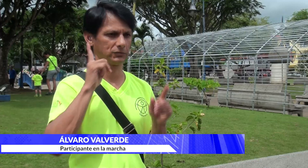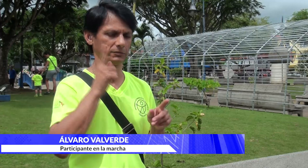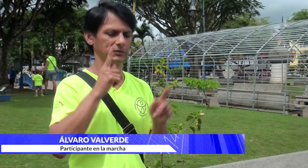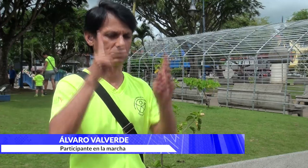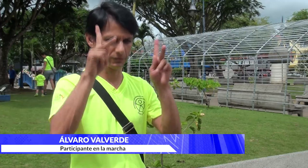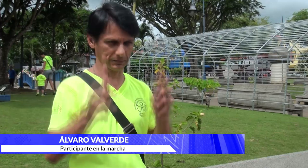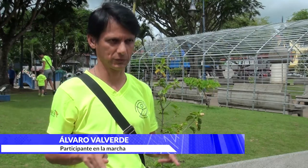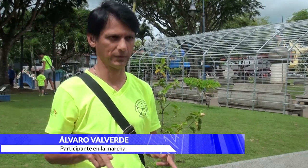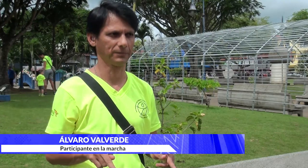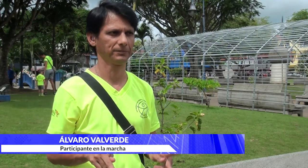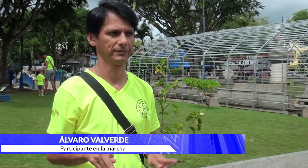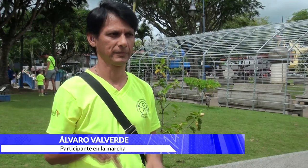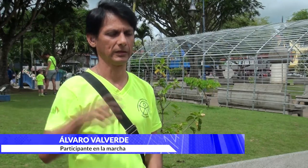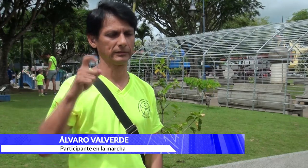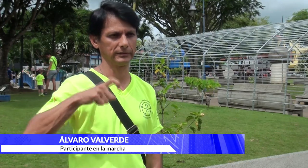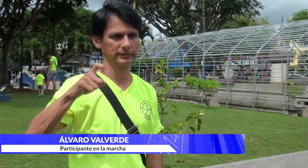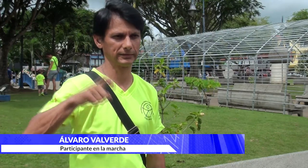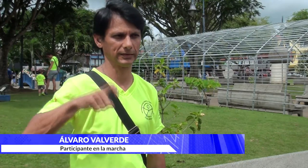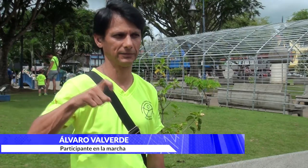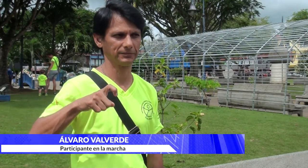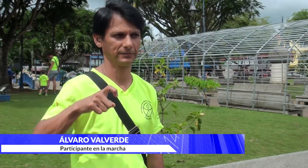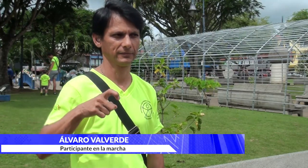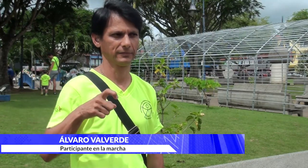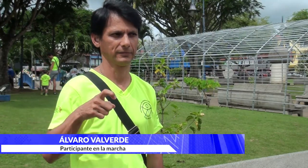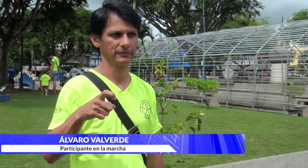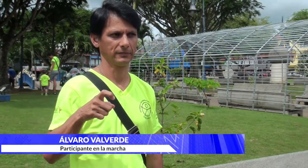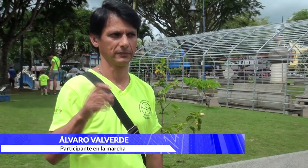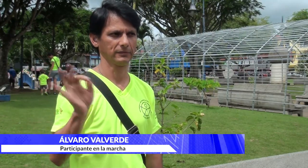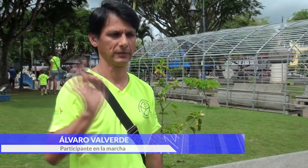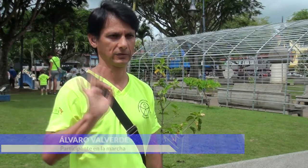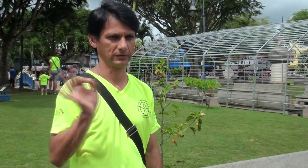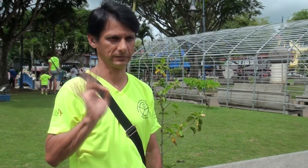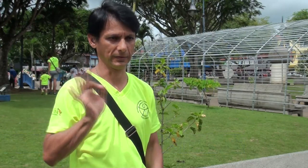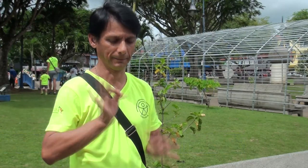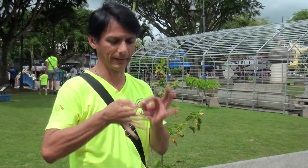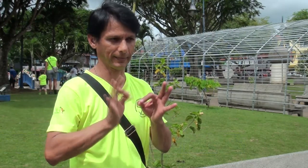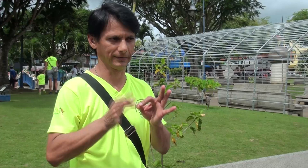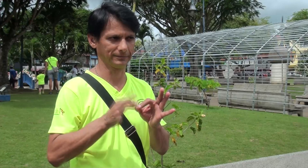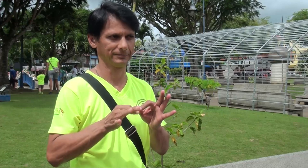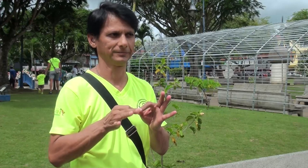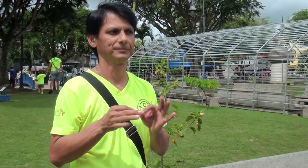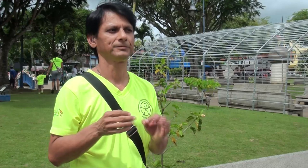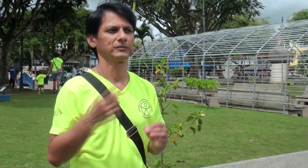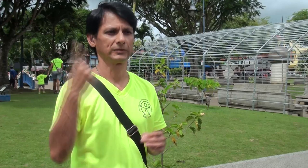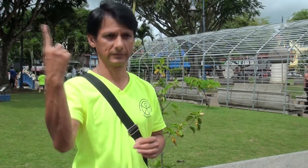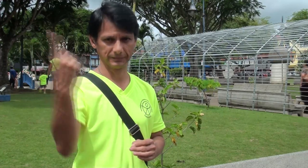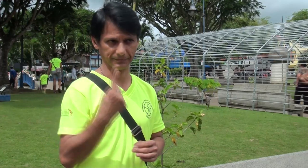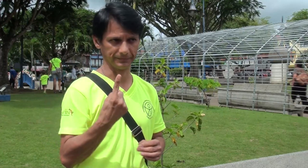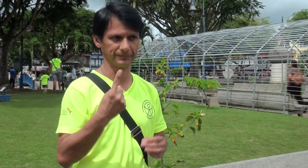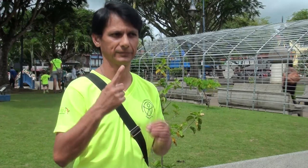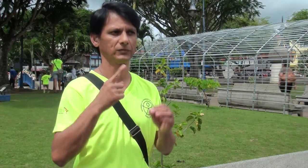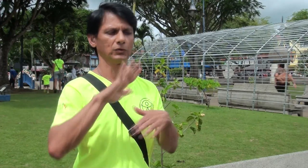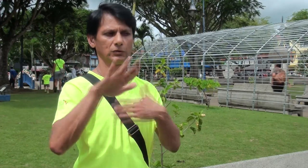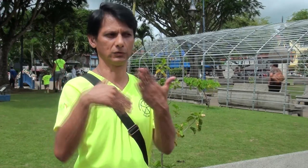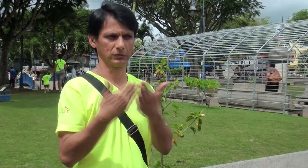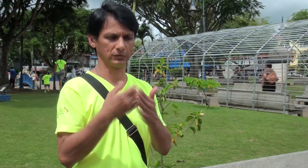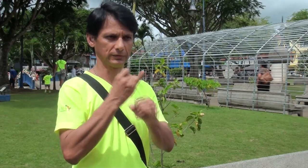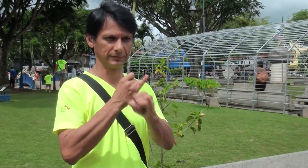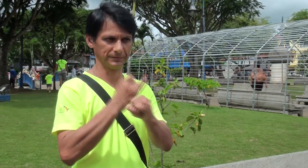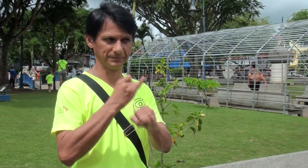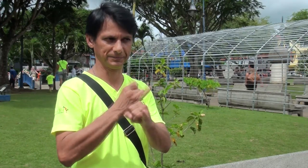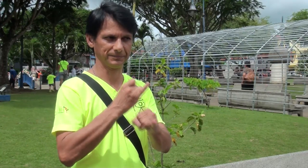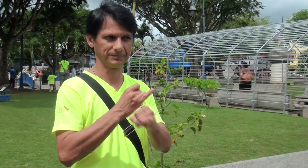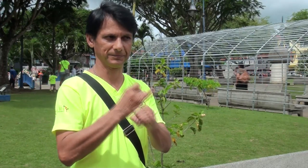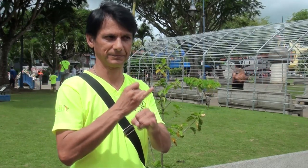que la necesidad es la interpretación, el intérprete en todas las